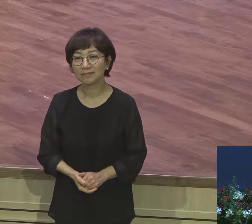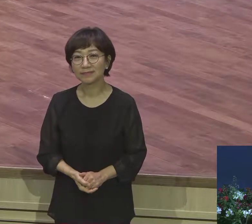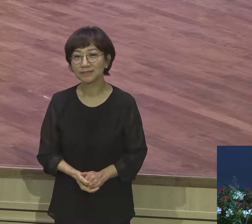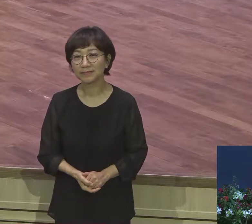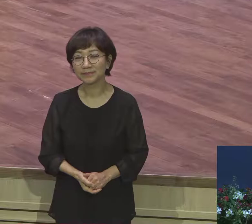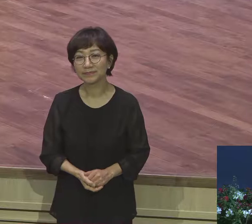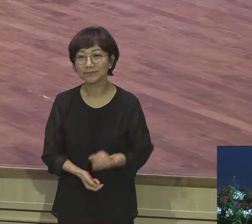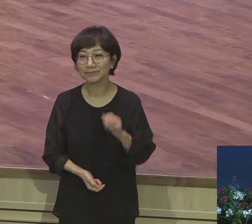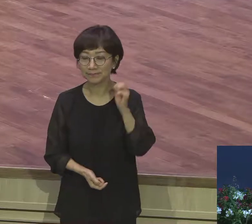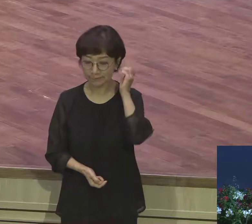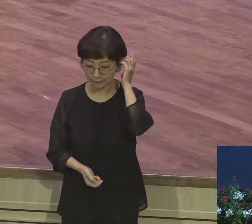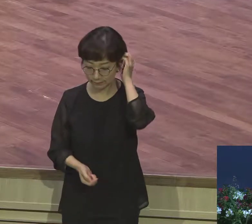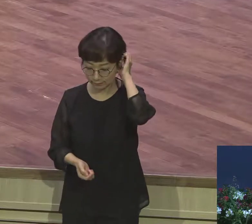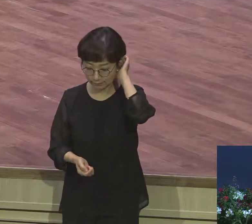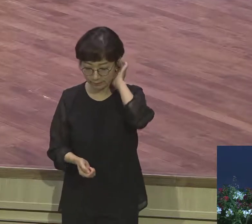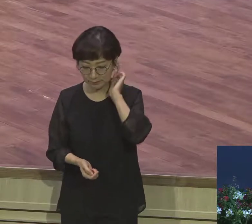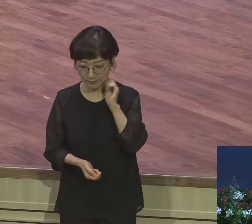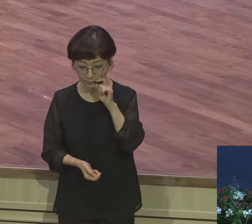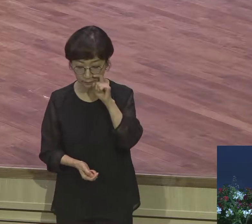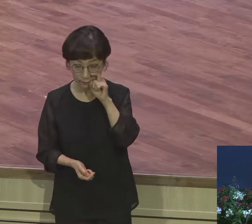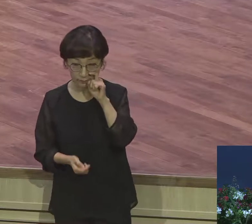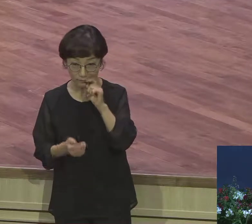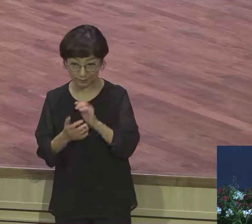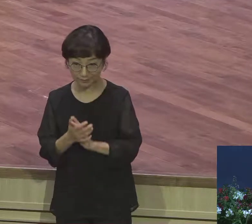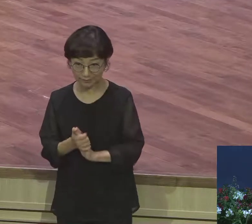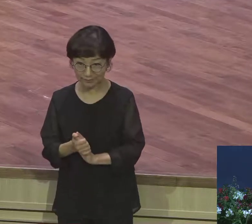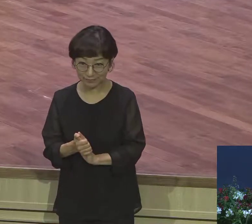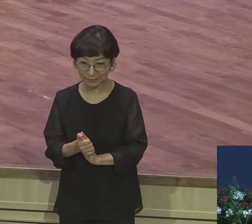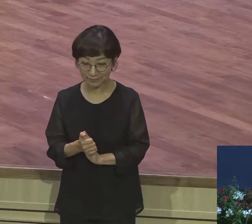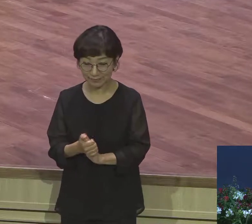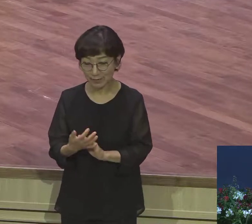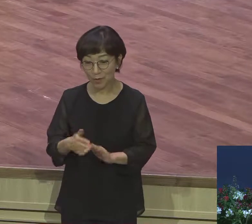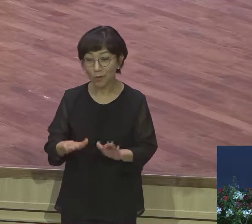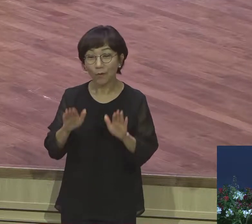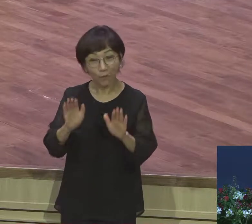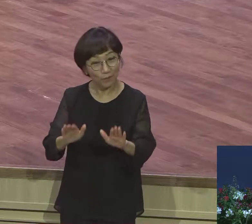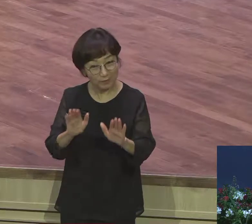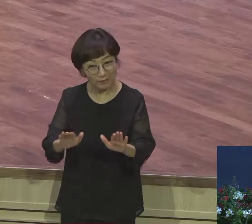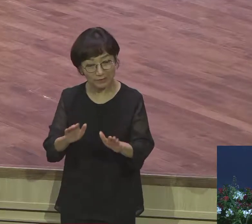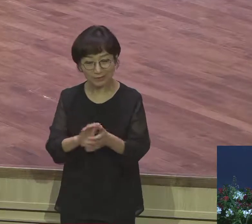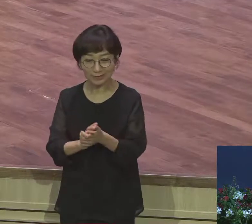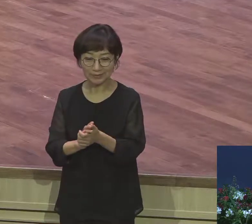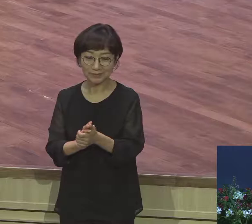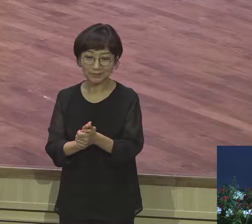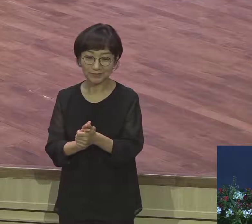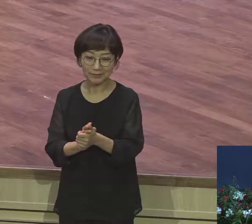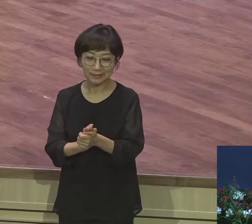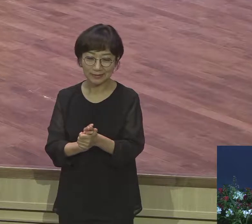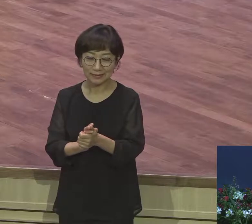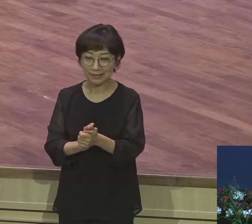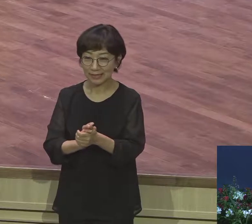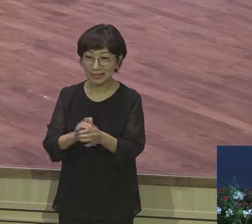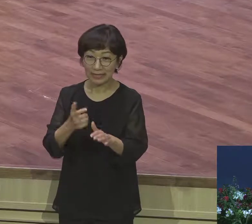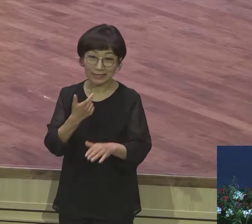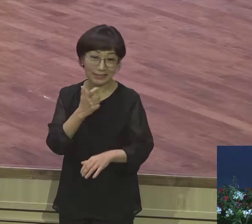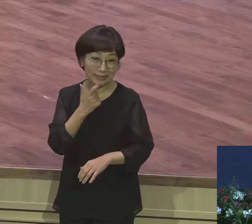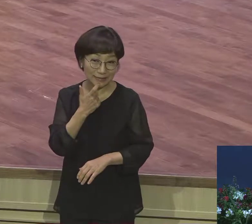여러분은요 지금 이 야곱을 모델로 하나님이 창세기에서 아브라함 이삭 야곱